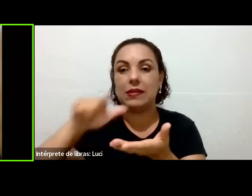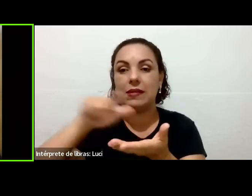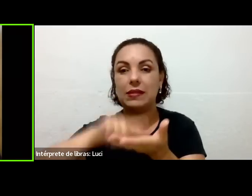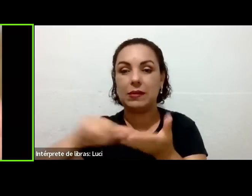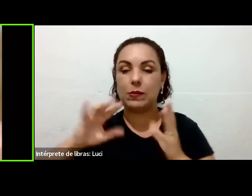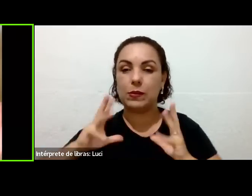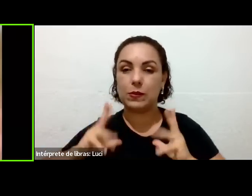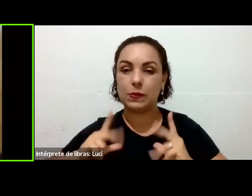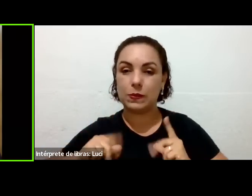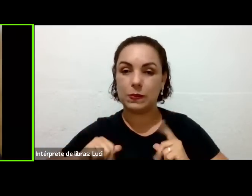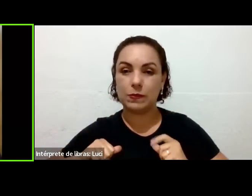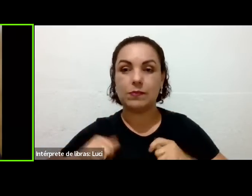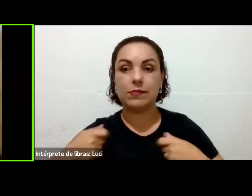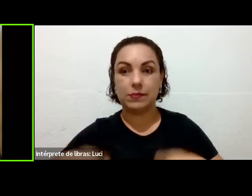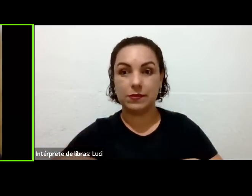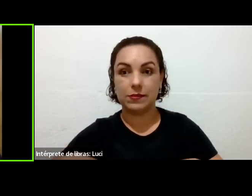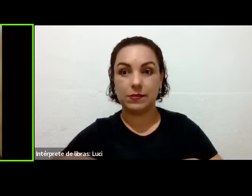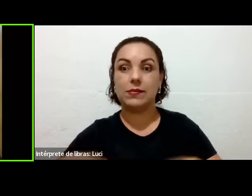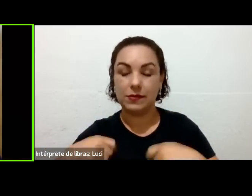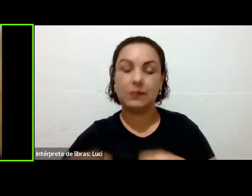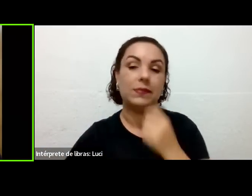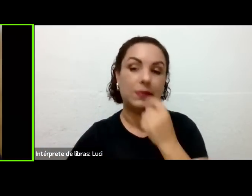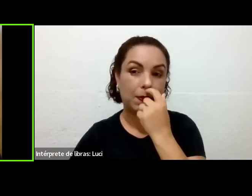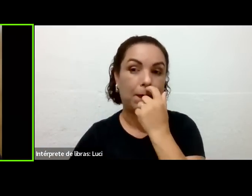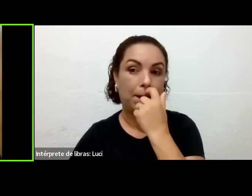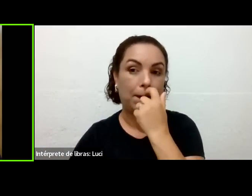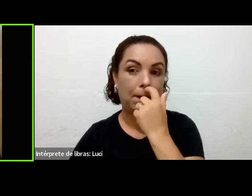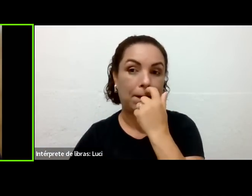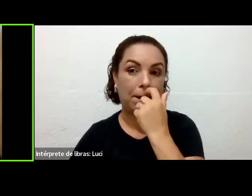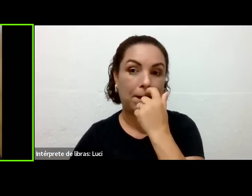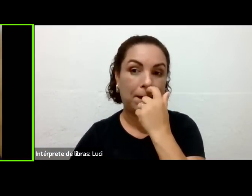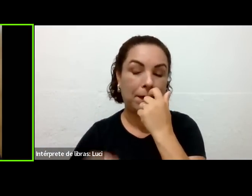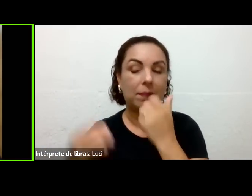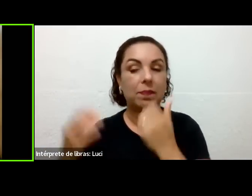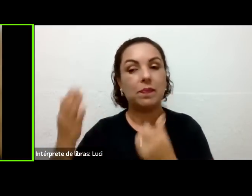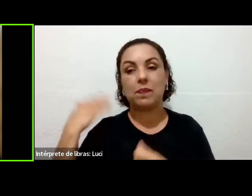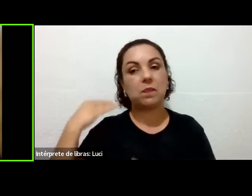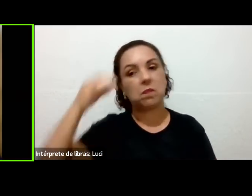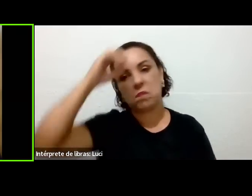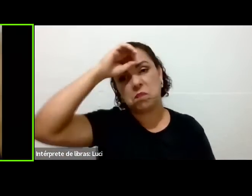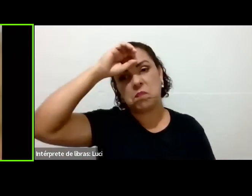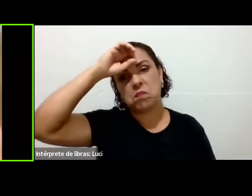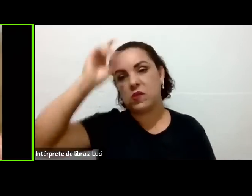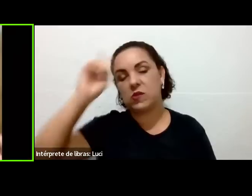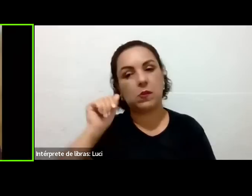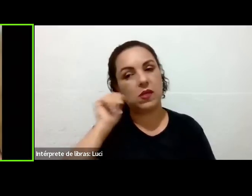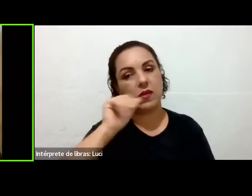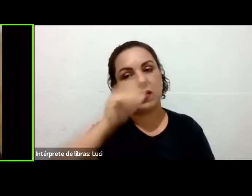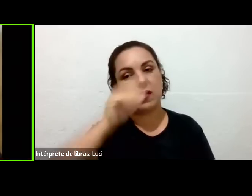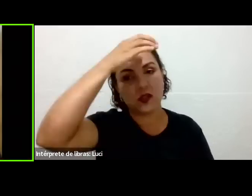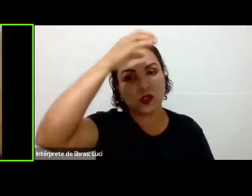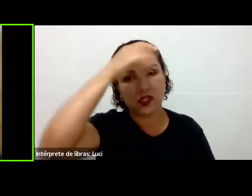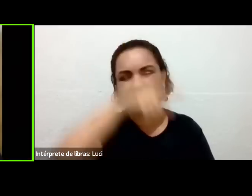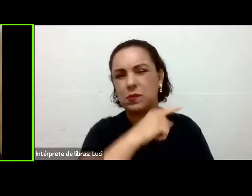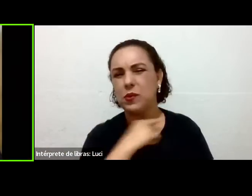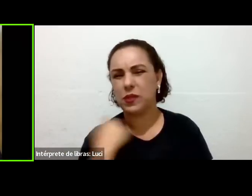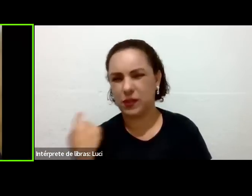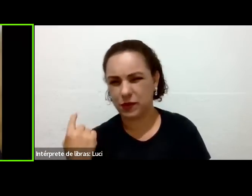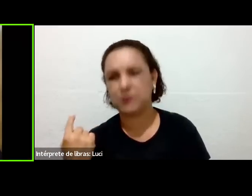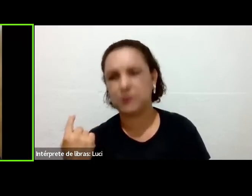minha tia, que eu já perdi também há muitos anos atrás, não tinha essa informação também, eu não conhecia, a informação já tem muitos anos.